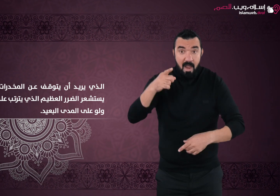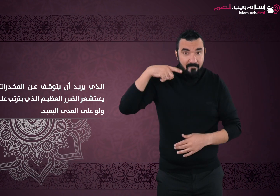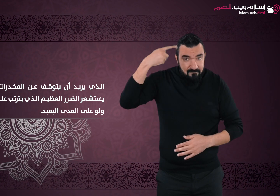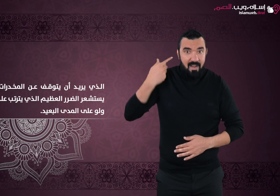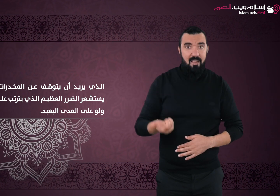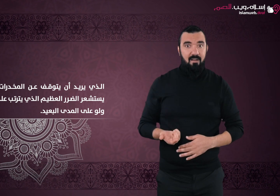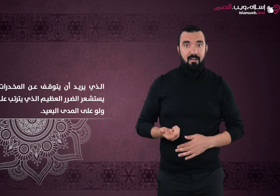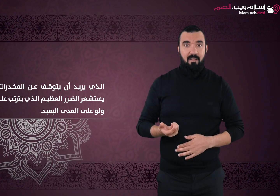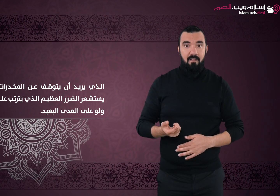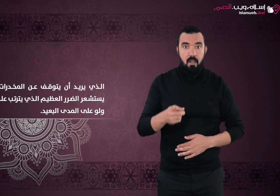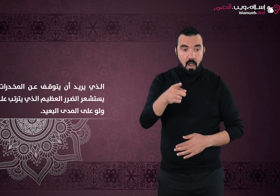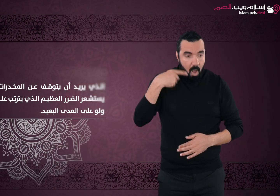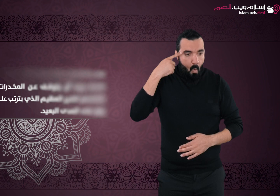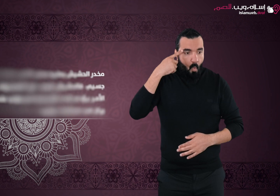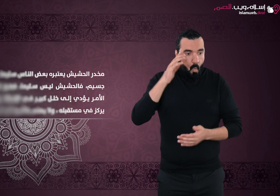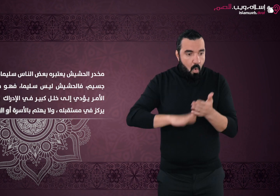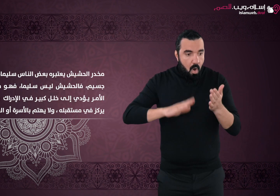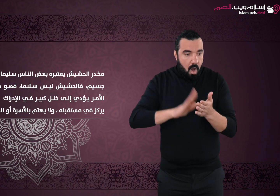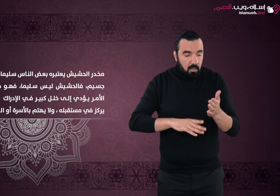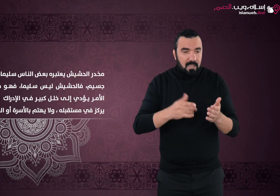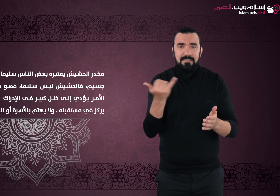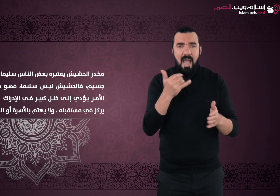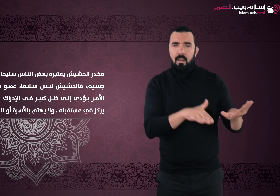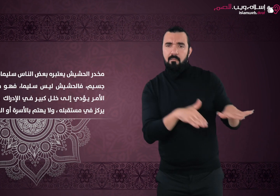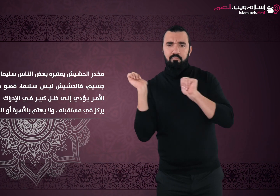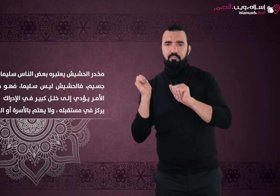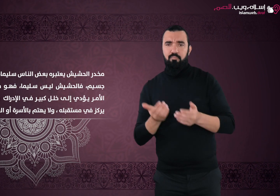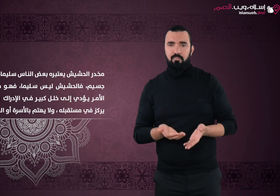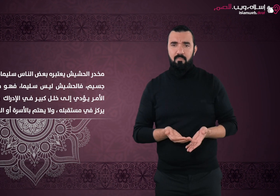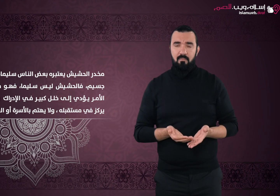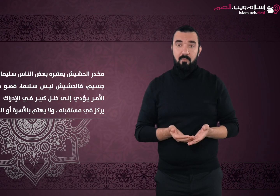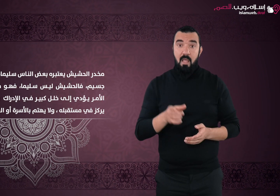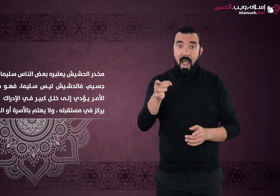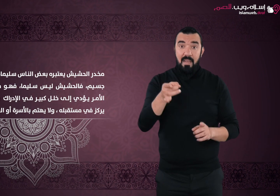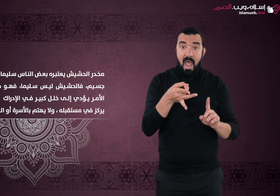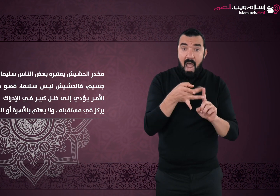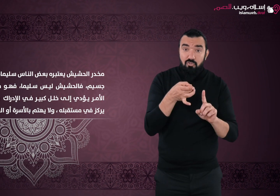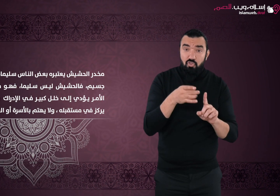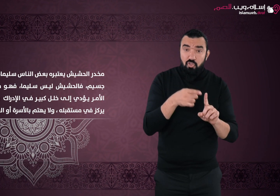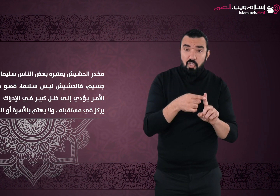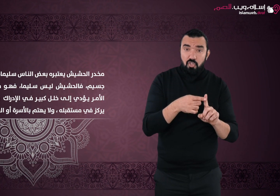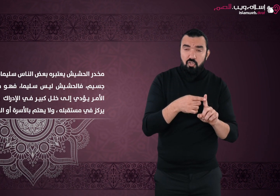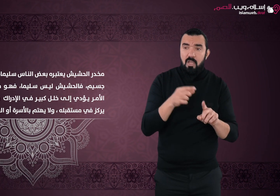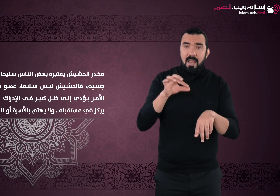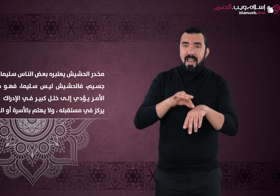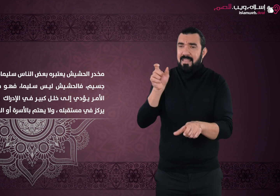البعيد مخدر الحشيش يعتبره بعض الناس سليماً